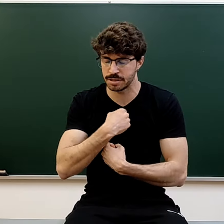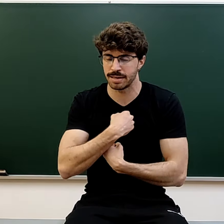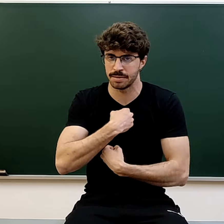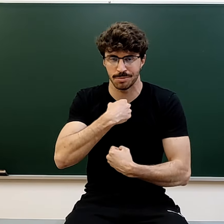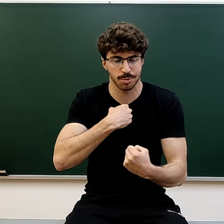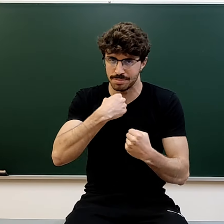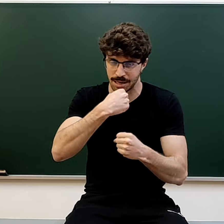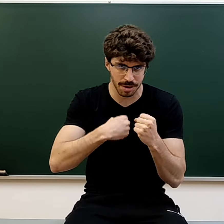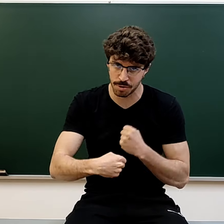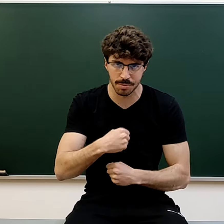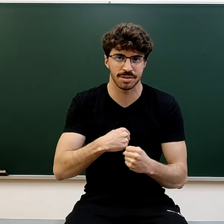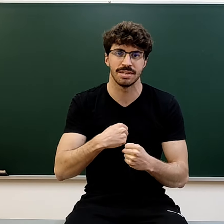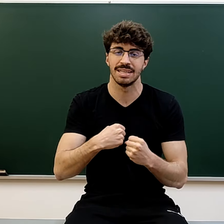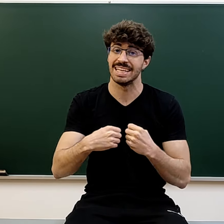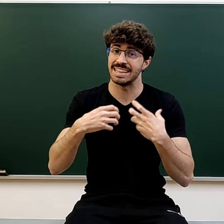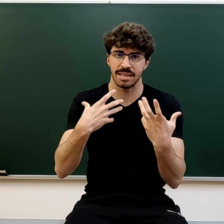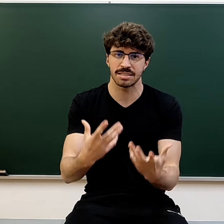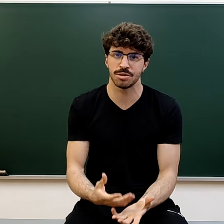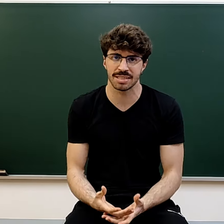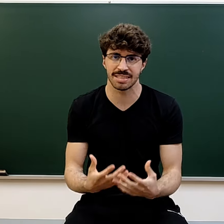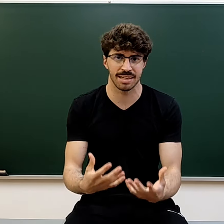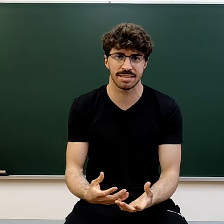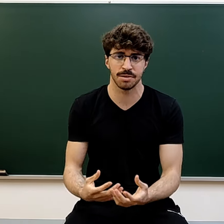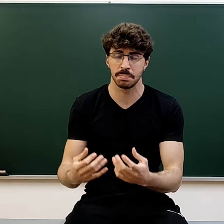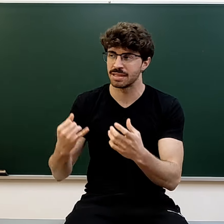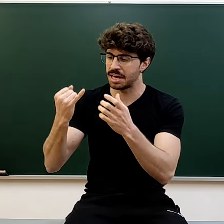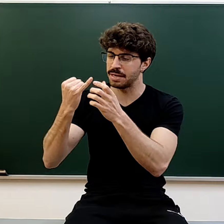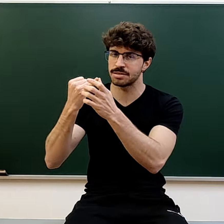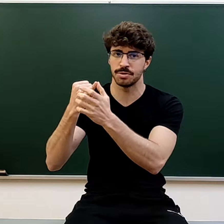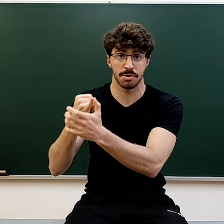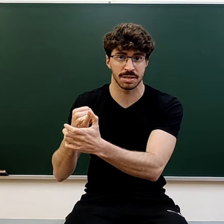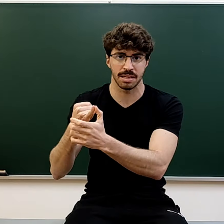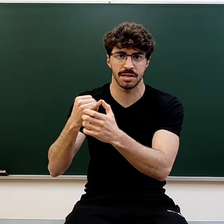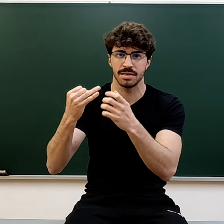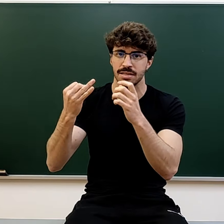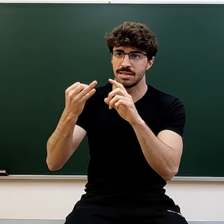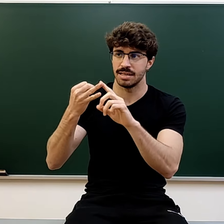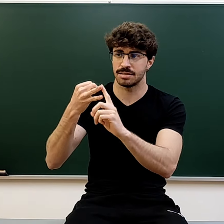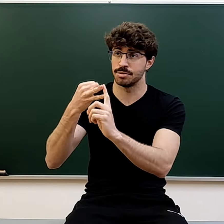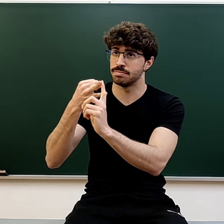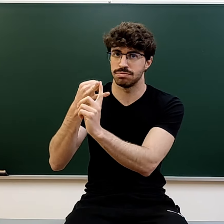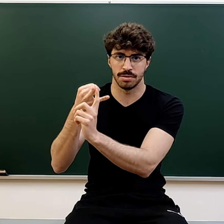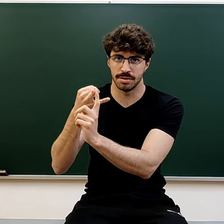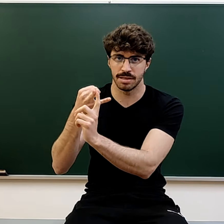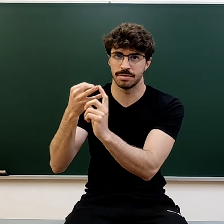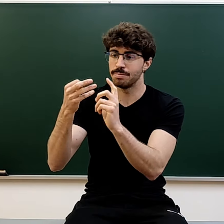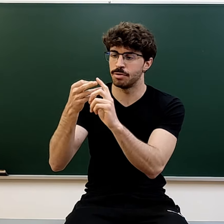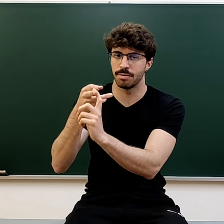posible que tú de alguna forma u otra te digas cosas del estilo a mí esto no se me da bien, esto no lo entiendo, no lo